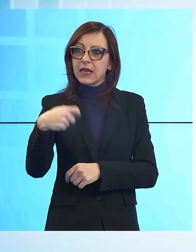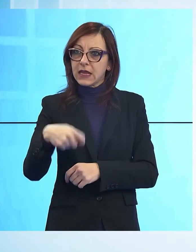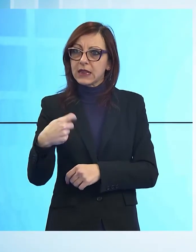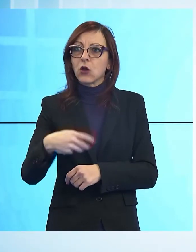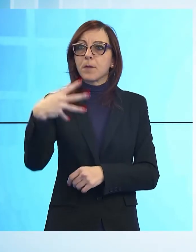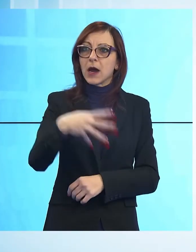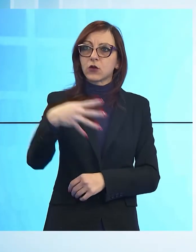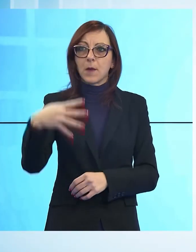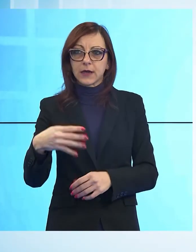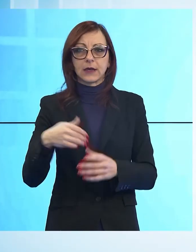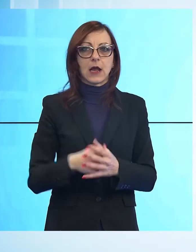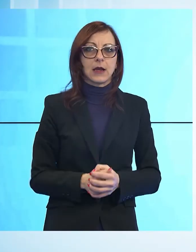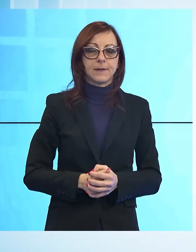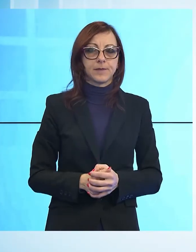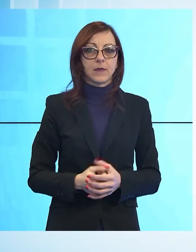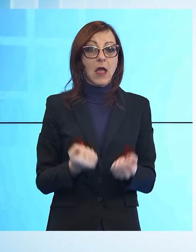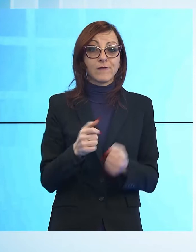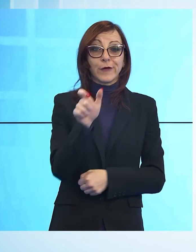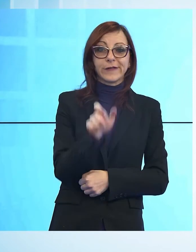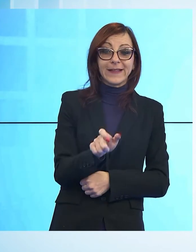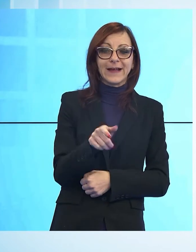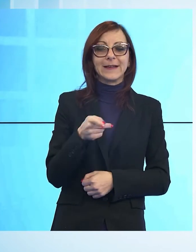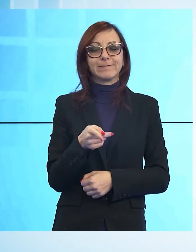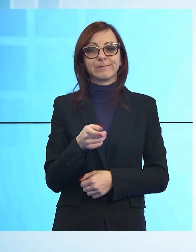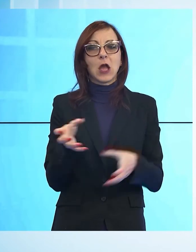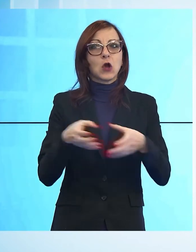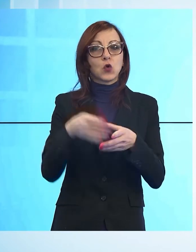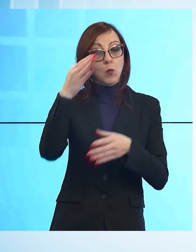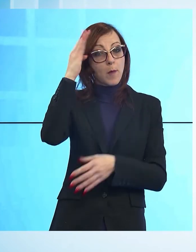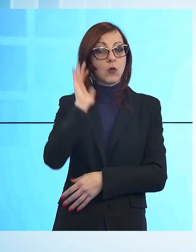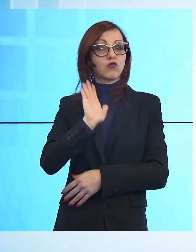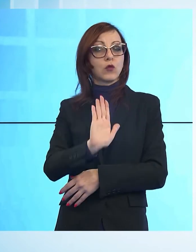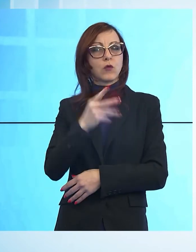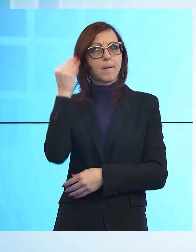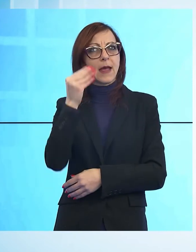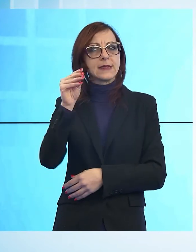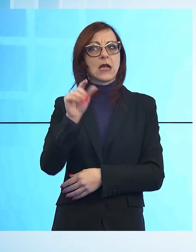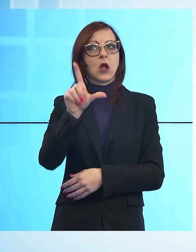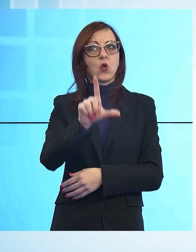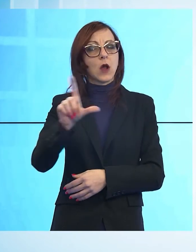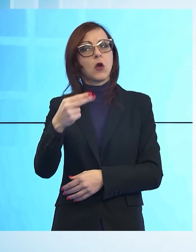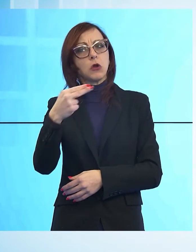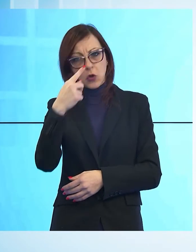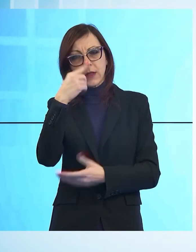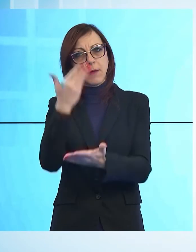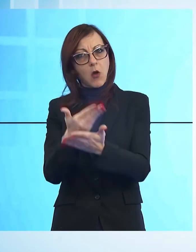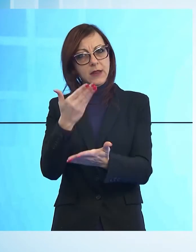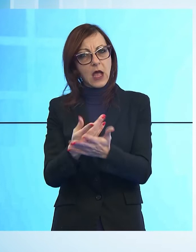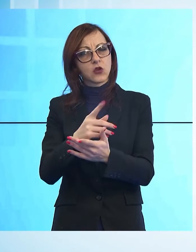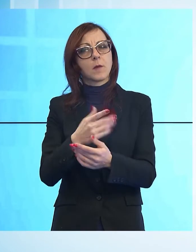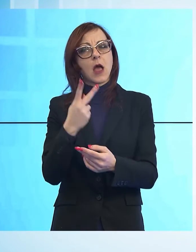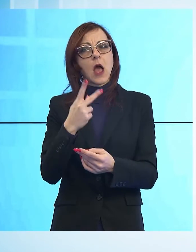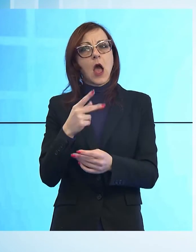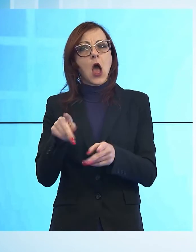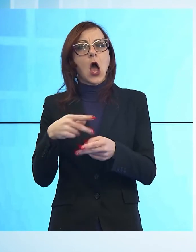Martinelli. E Forza Italia? Il partito di Berlusconi considera quello di Leone un nome spendibile ma non gradirebbe la proposta di